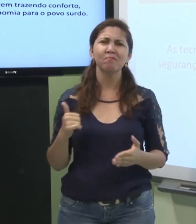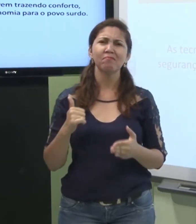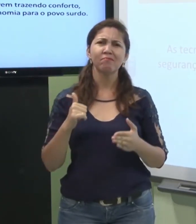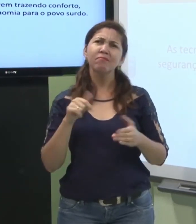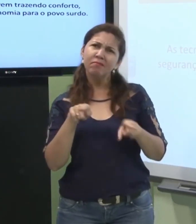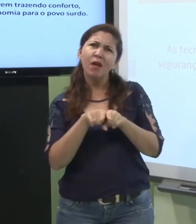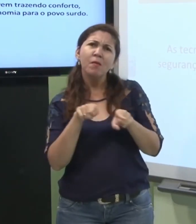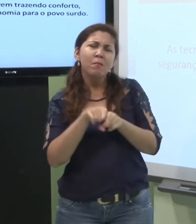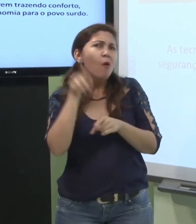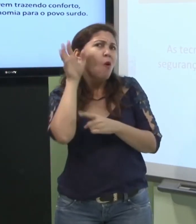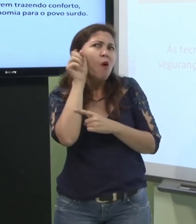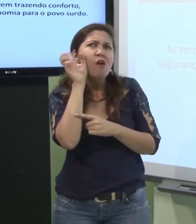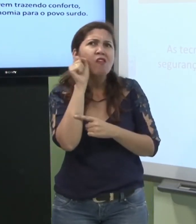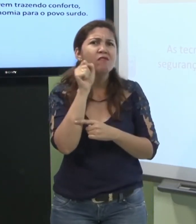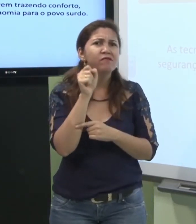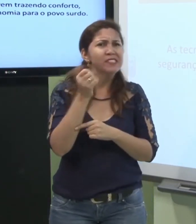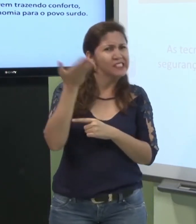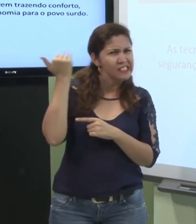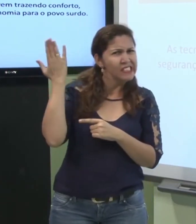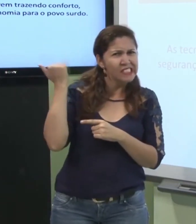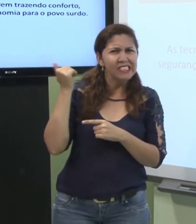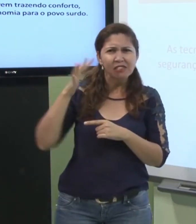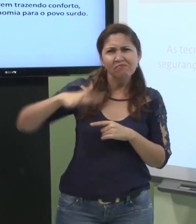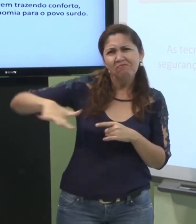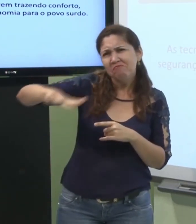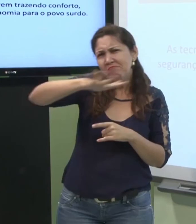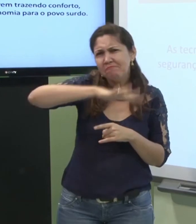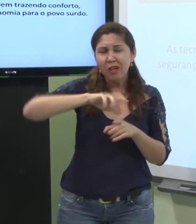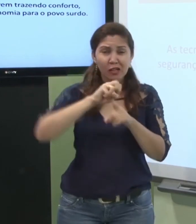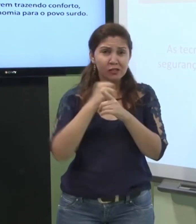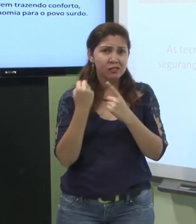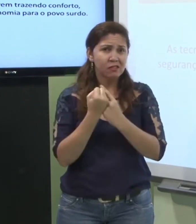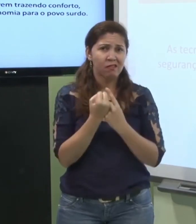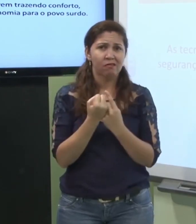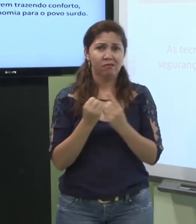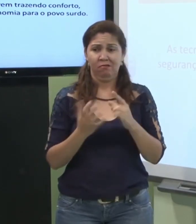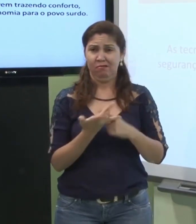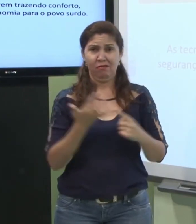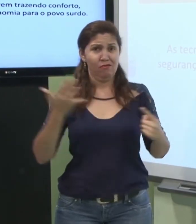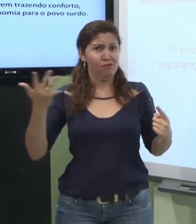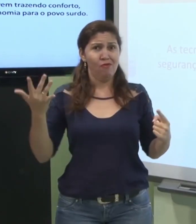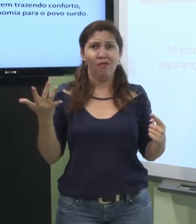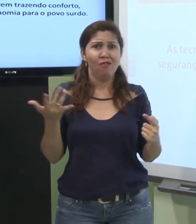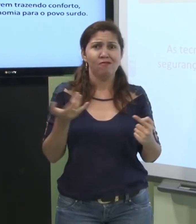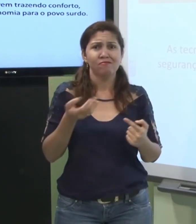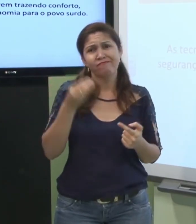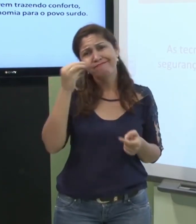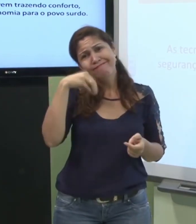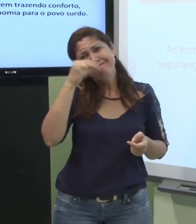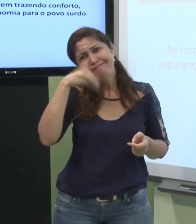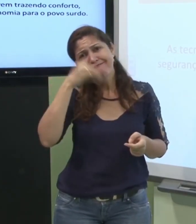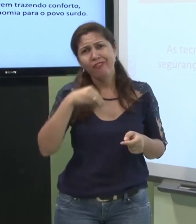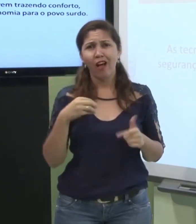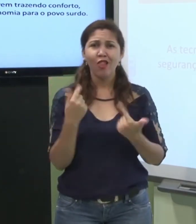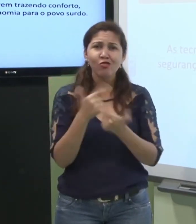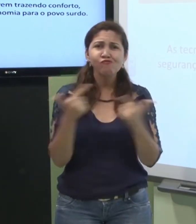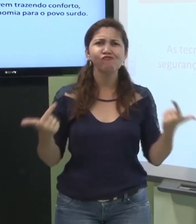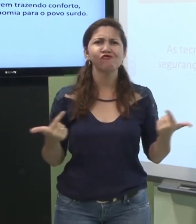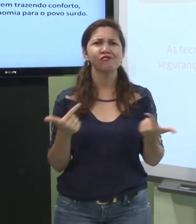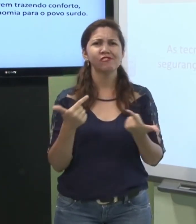Há muito tempo atrás, na sociedade, tanto para os outros quanto para os ouvintes, a tecnologia era um